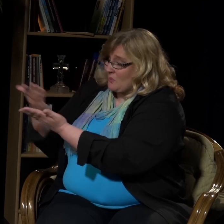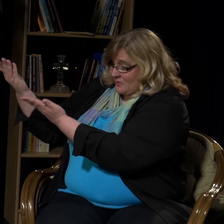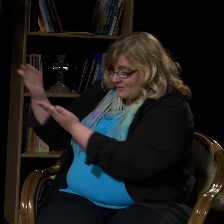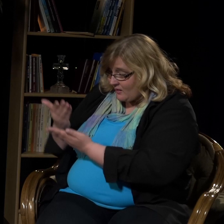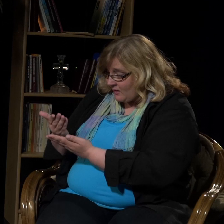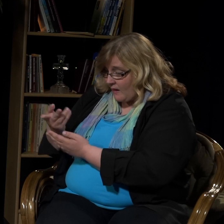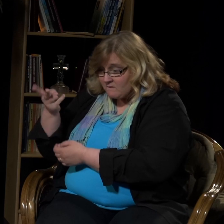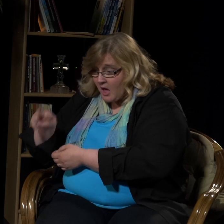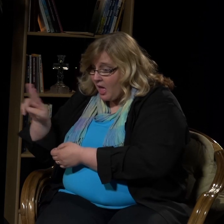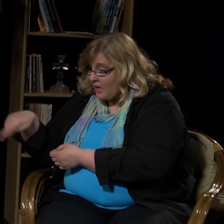hän pyytää kalaa?